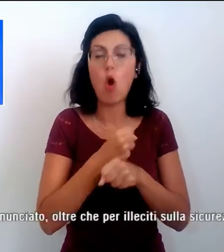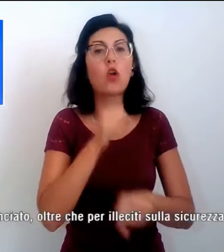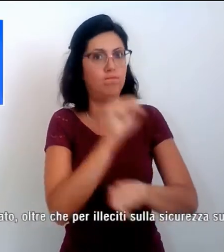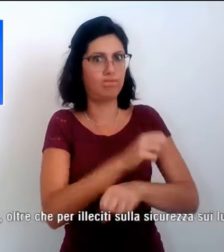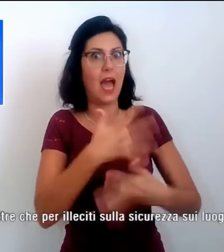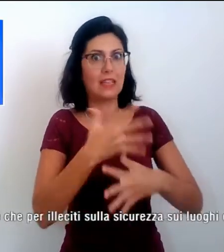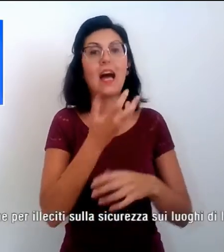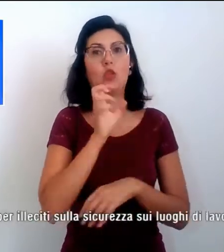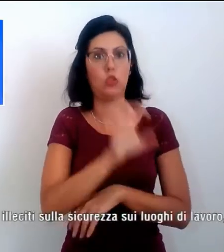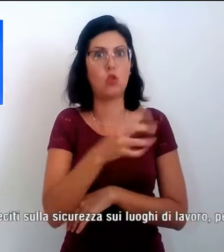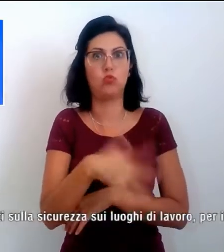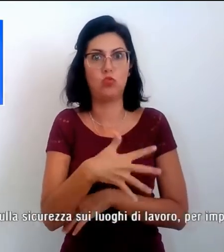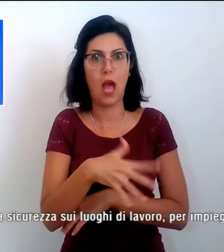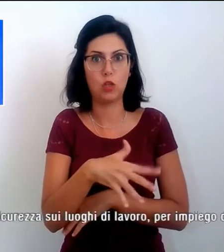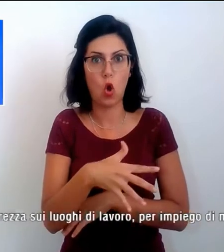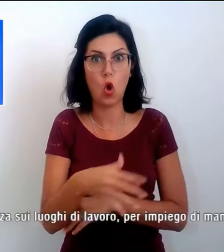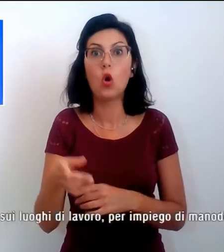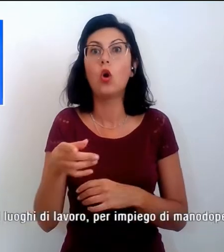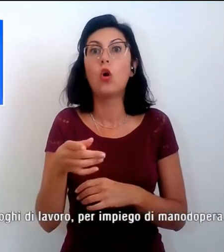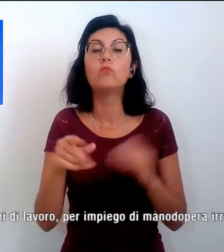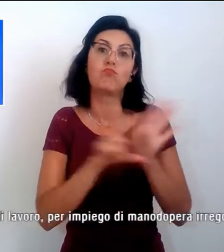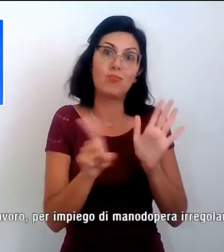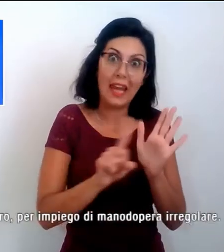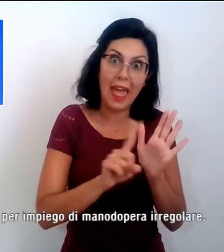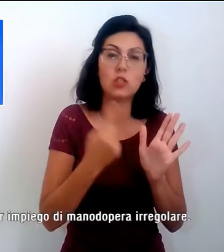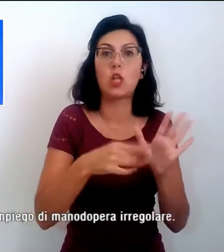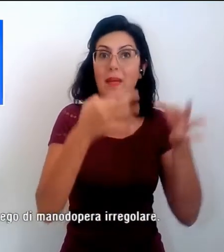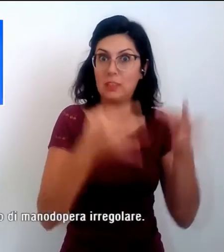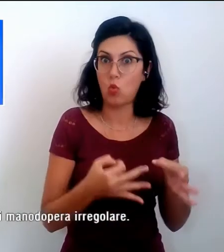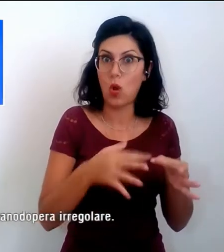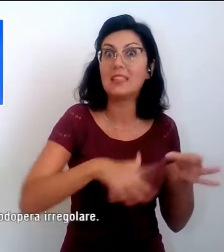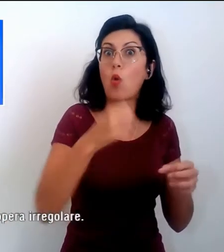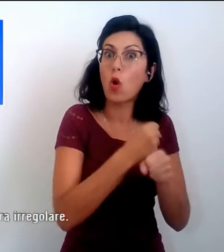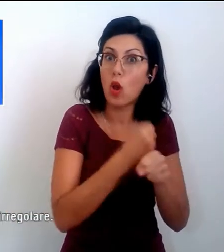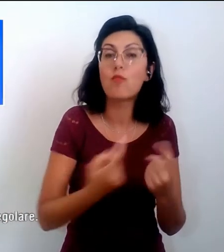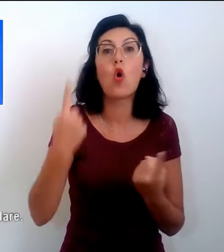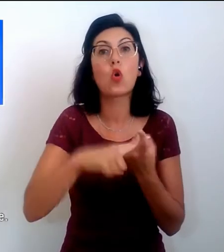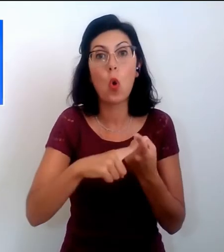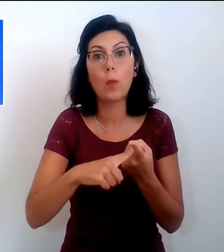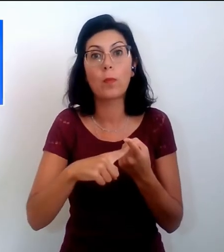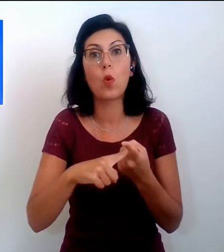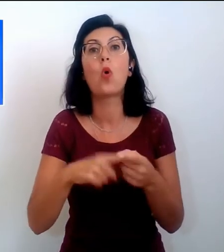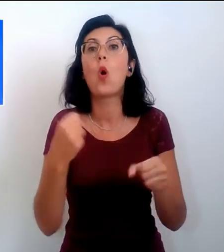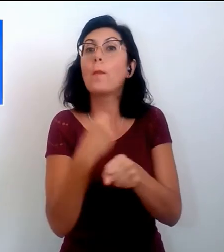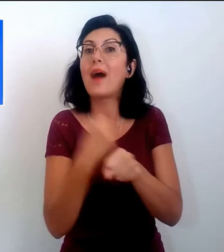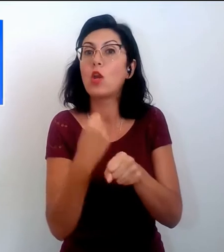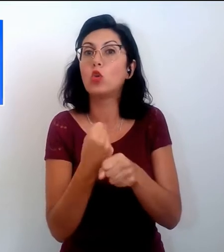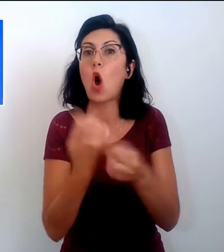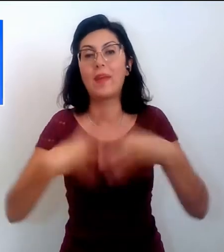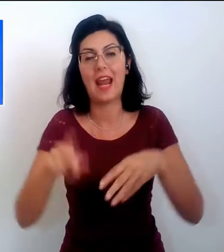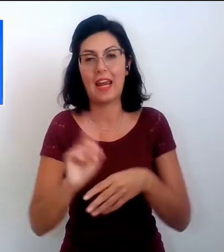denunciato, oltre che per illecite sulla sicurezza sui luoghi di lavoro, per impiego di mano d'opera irregolare.